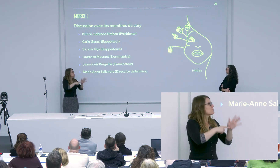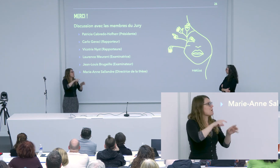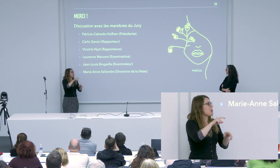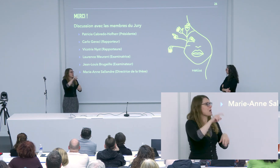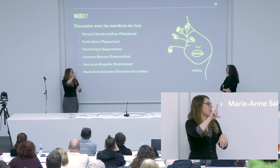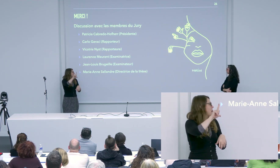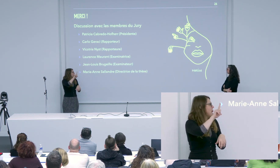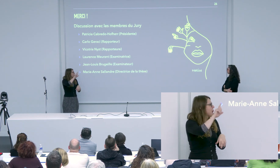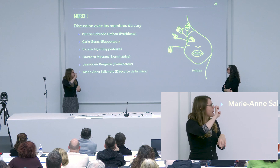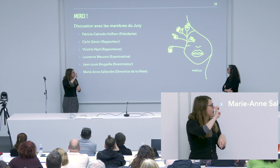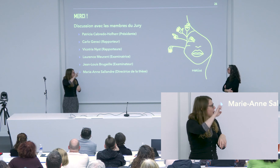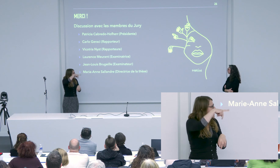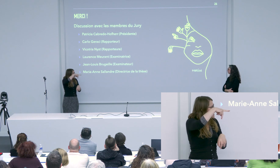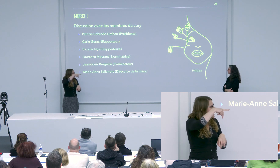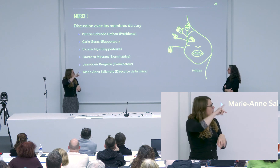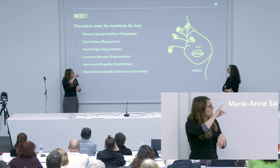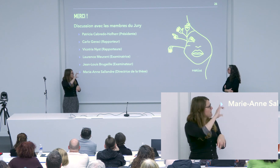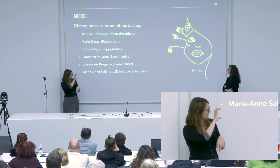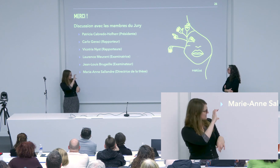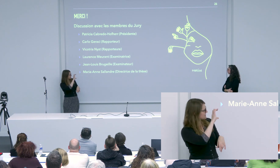du sens dans les paramètres.